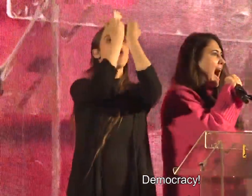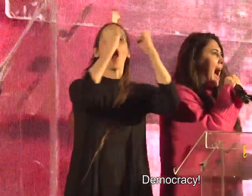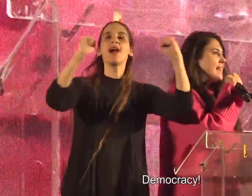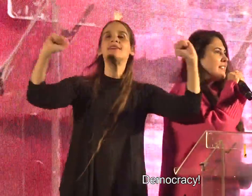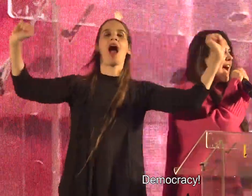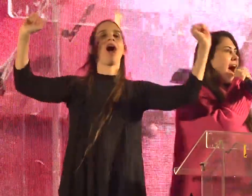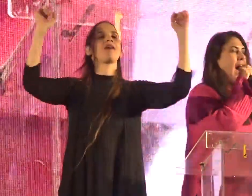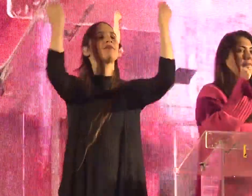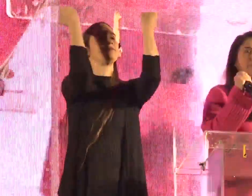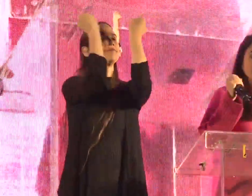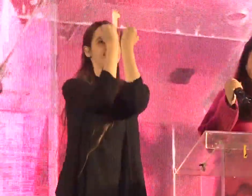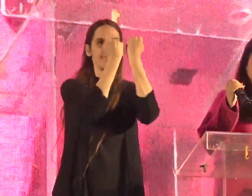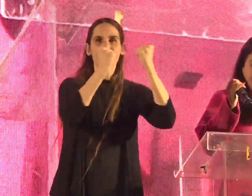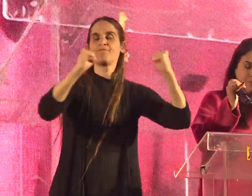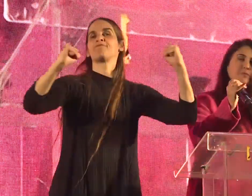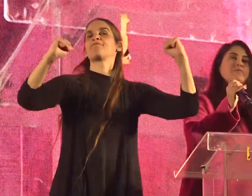דמוקרטיה!